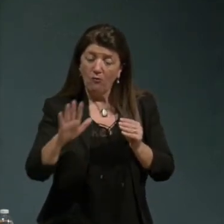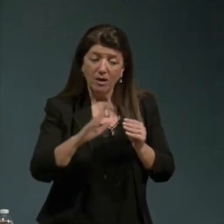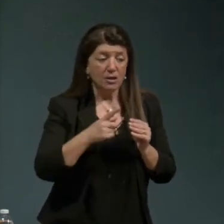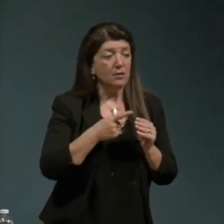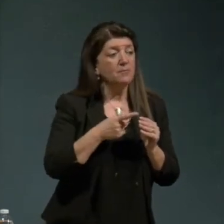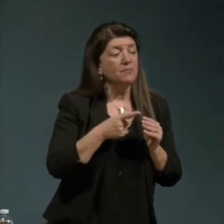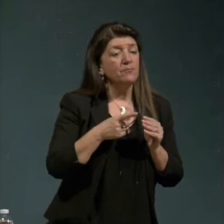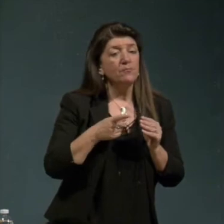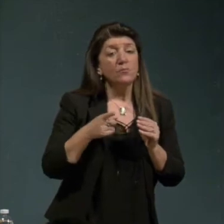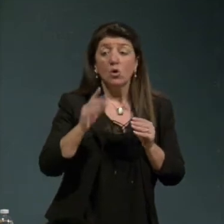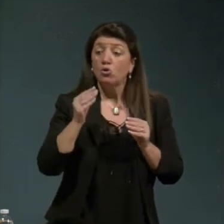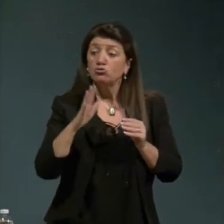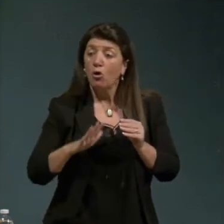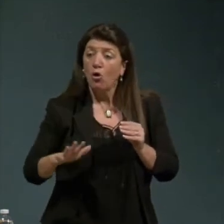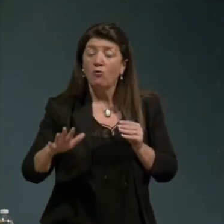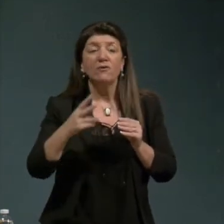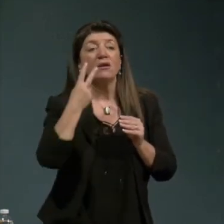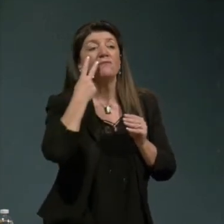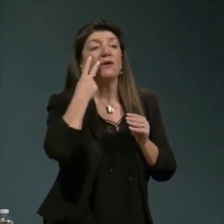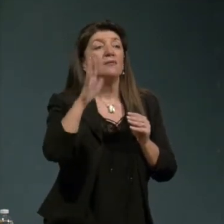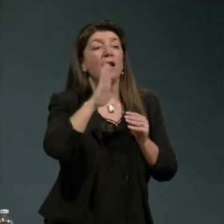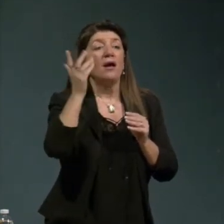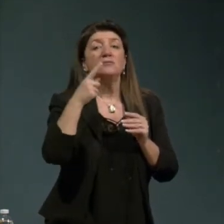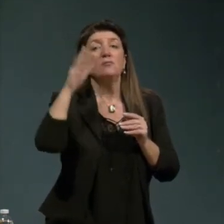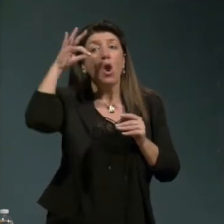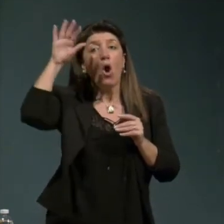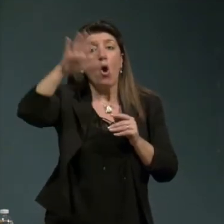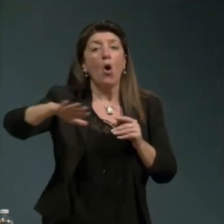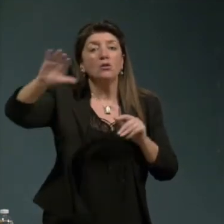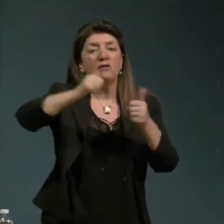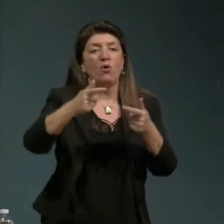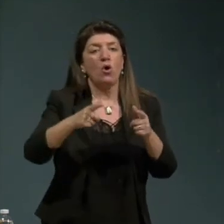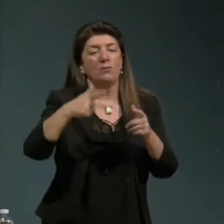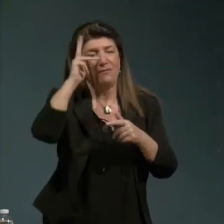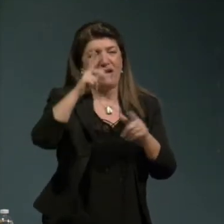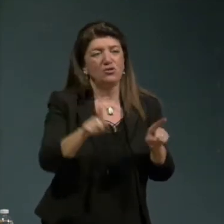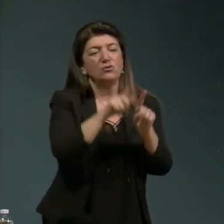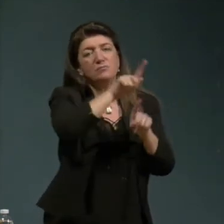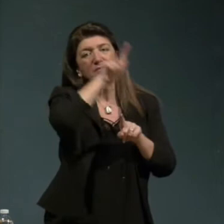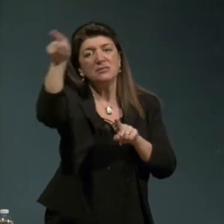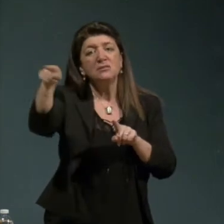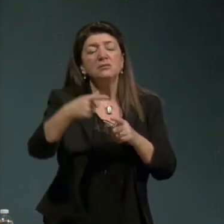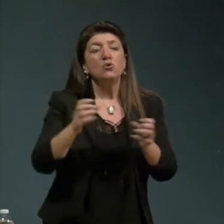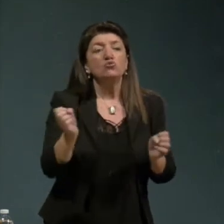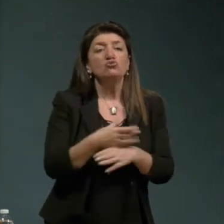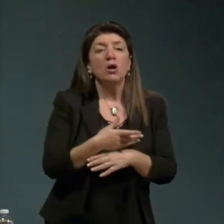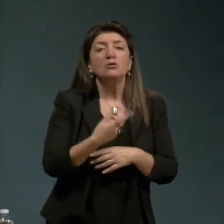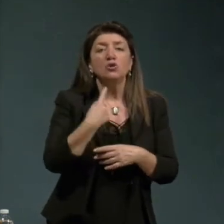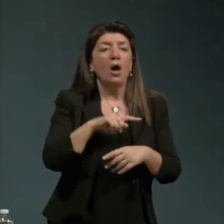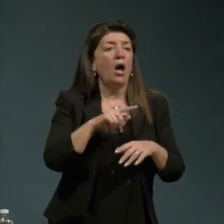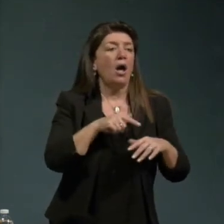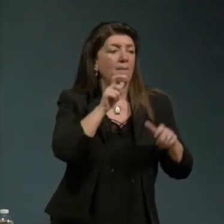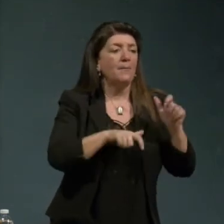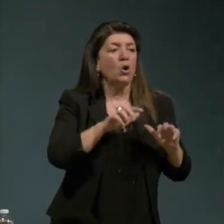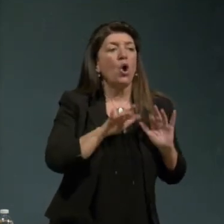guarda Notre Dame de l'Ande l'episodio in Francia Notre Dame de l'Ande è la colonizzazione